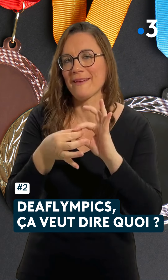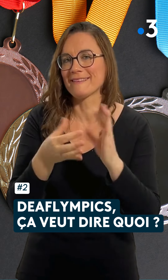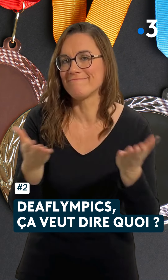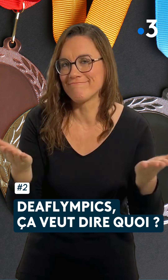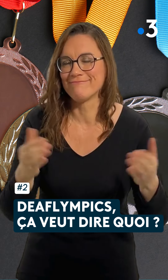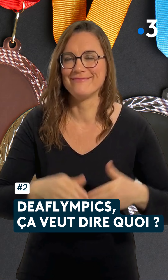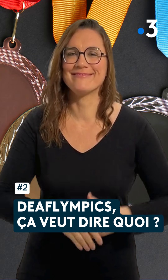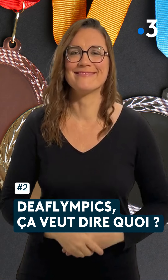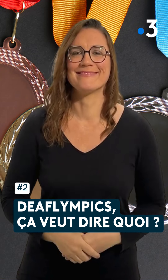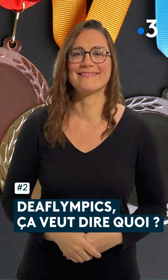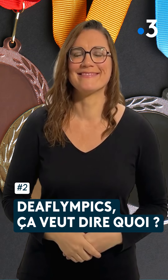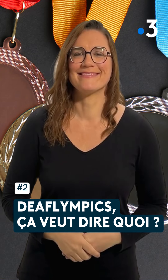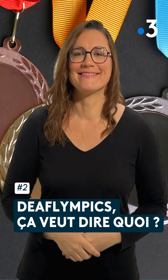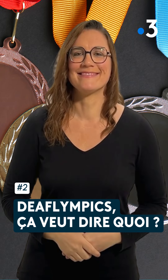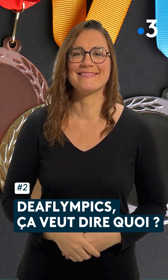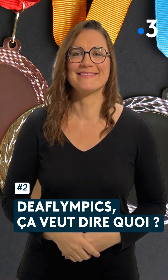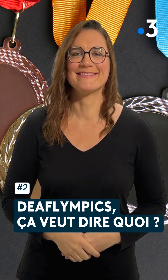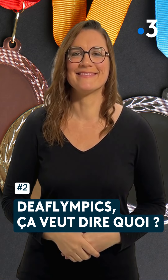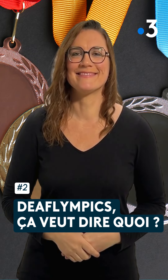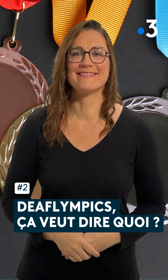'aurez deviné, qui est la terminaison d'Olympique.